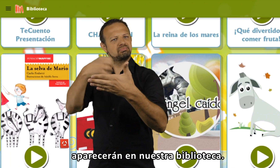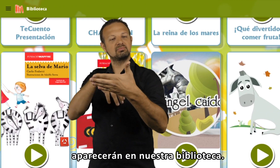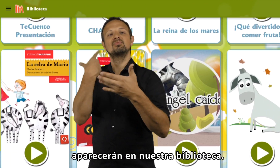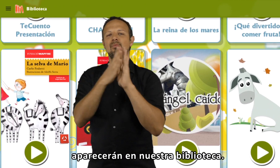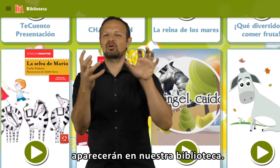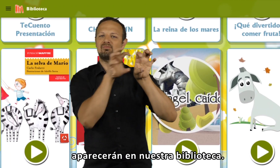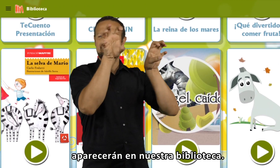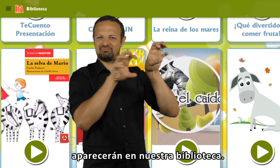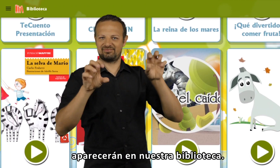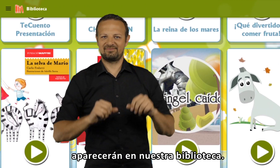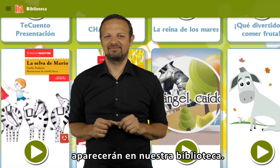aparecerán en nuestra biblioteca.